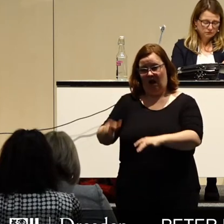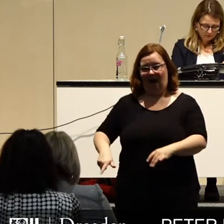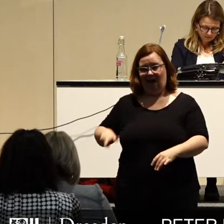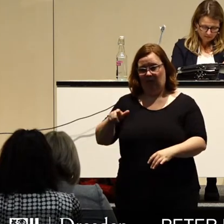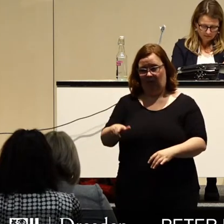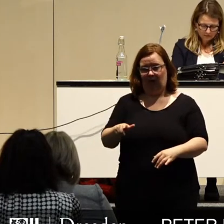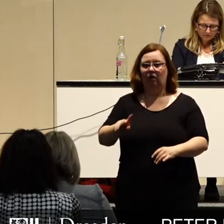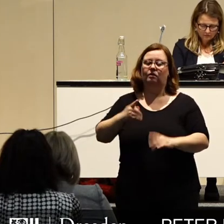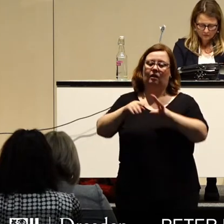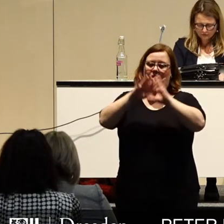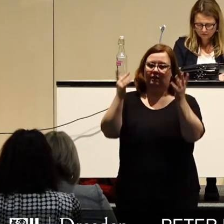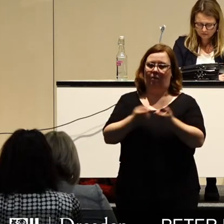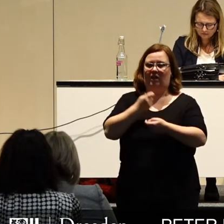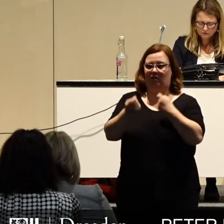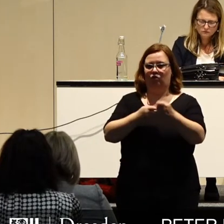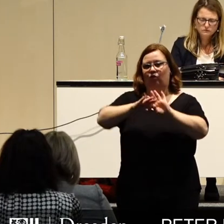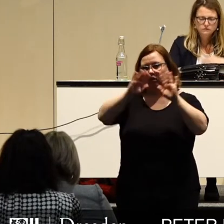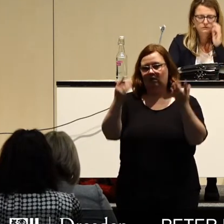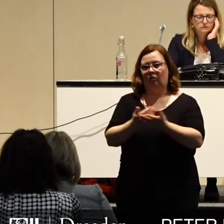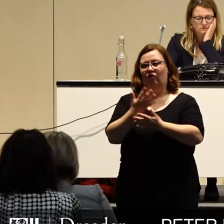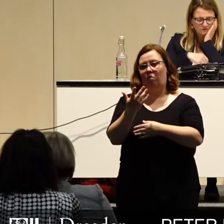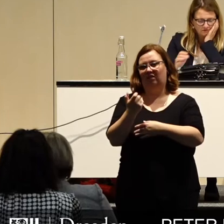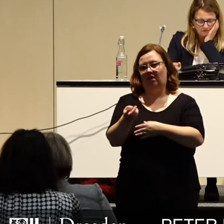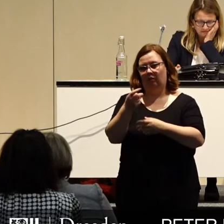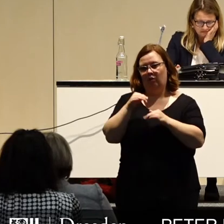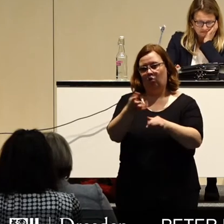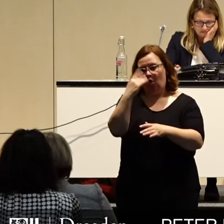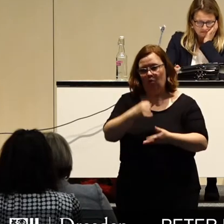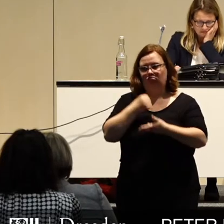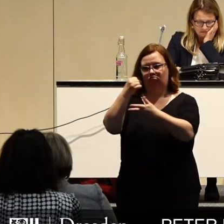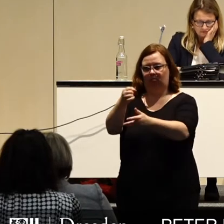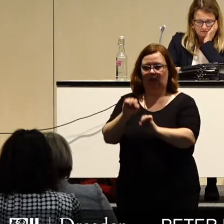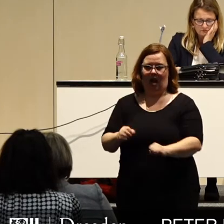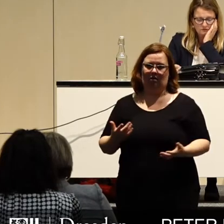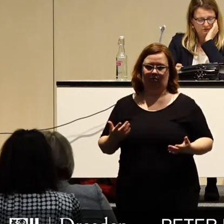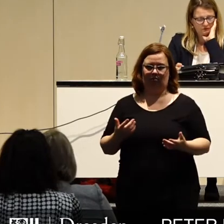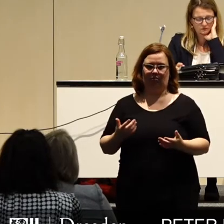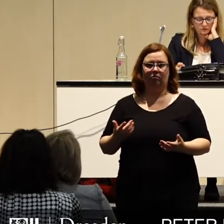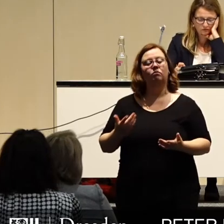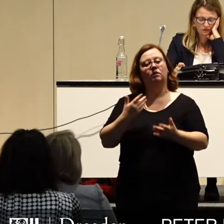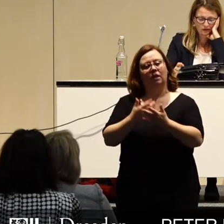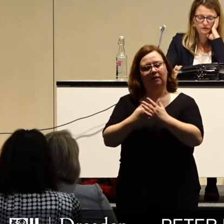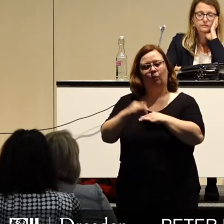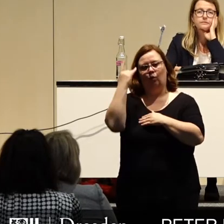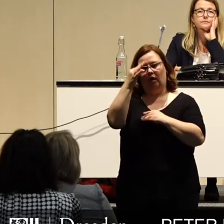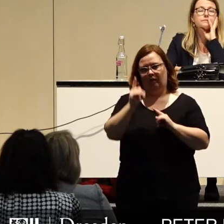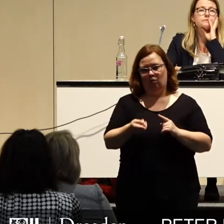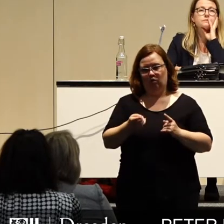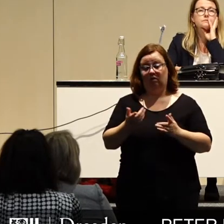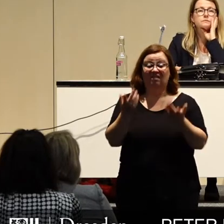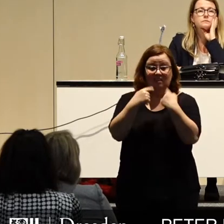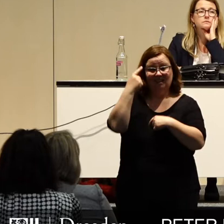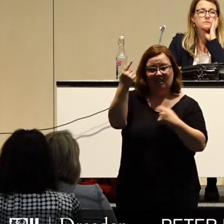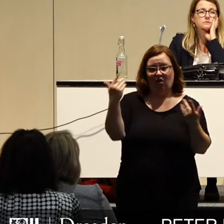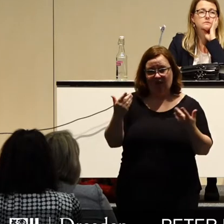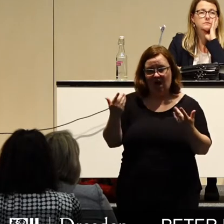wir eine Gesamtinvestition von über 25 Millionen Euro stemmen. Auch hier ist es an uns darüber nachzudenken, was sinnvoll